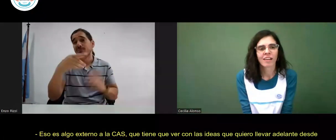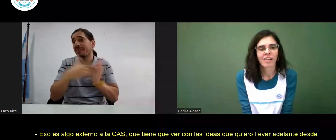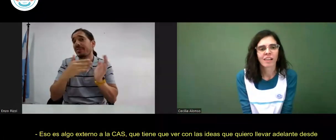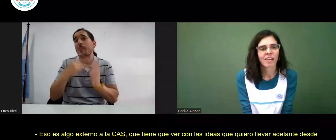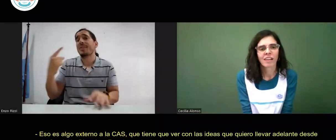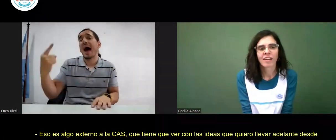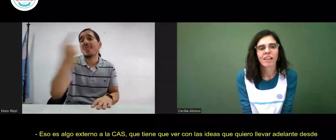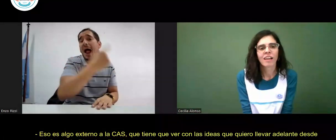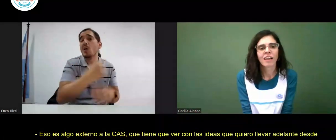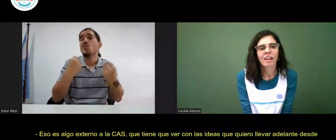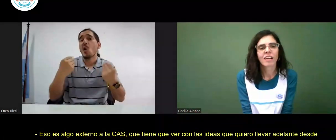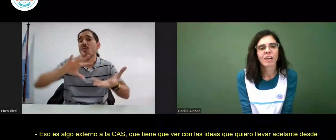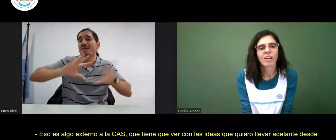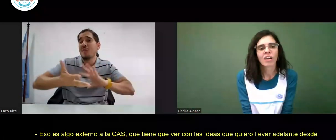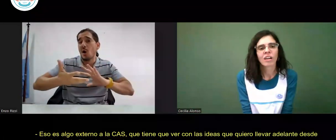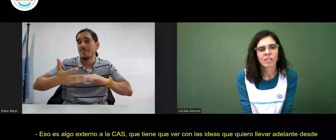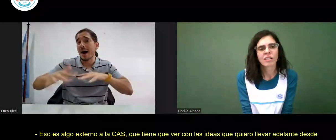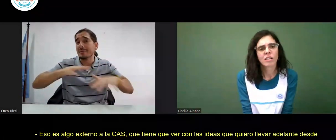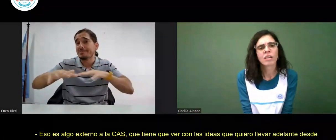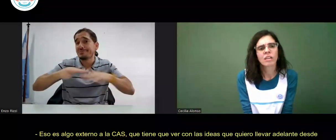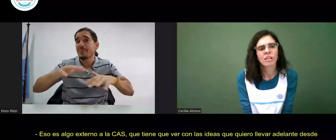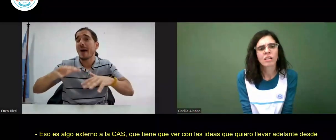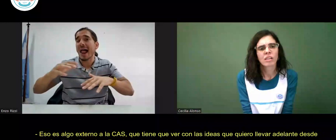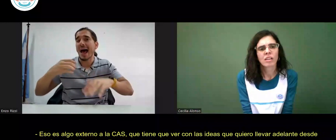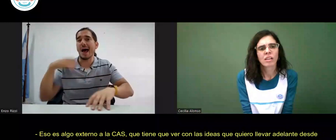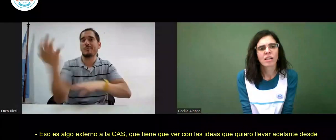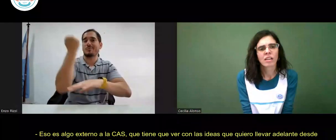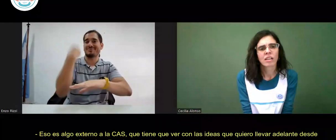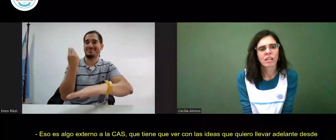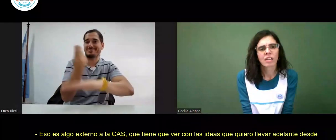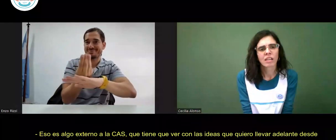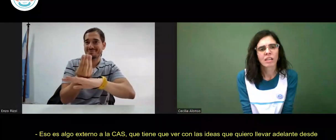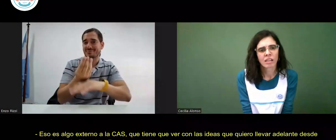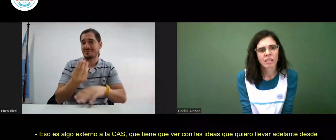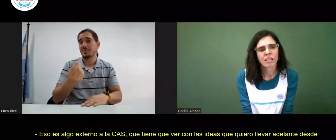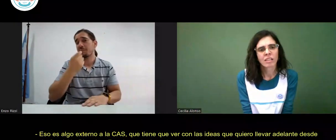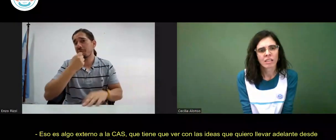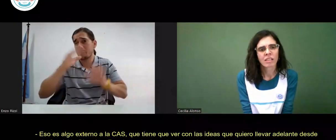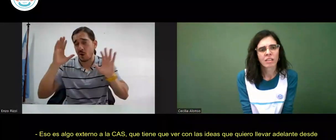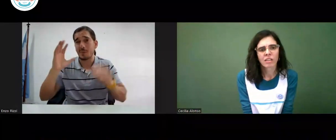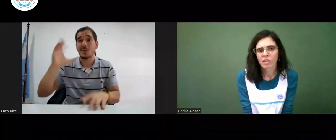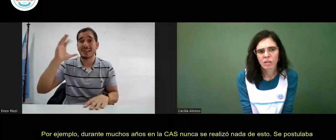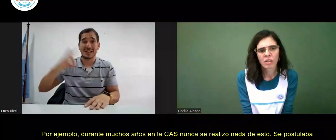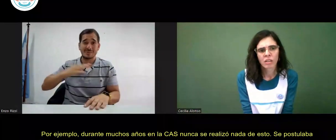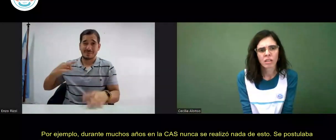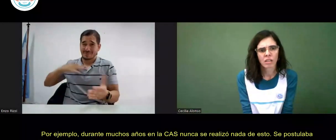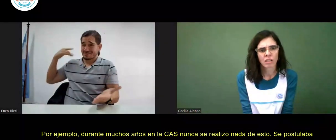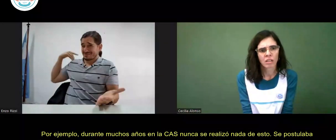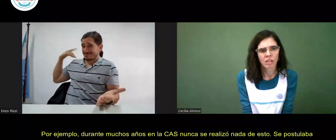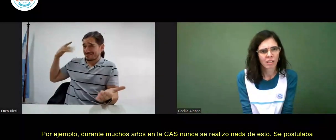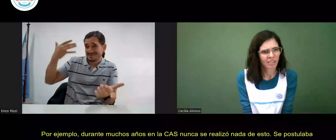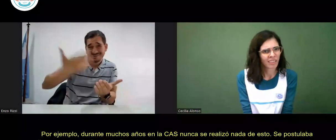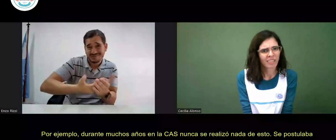Eso depende de cada uno. Elegir el accionar para lograr ese cargo. Por ejemplo,